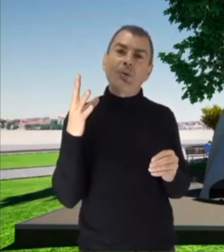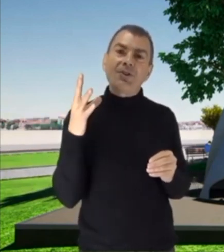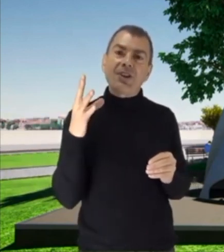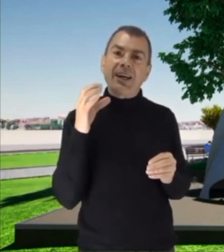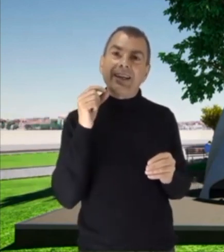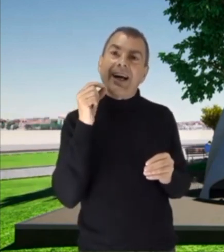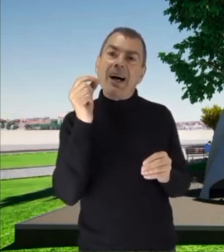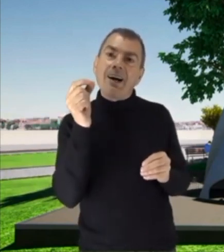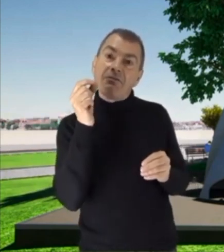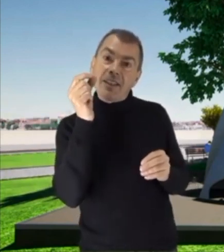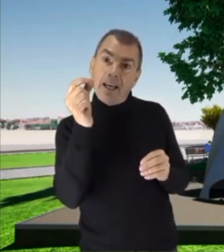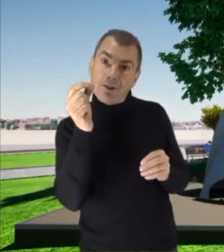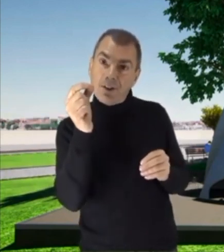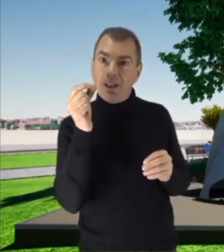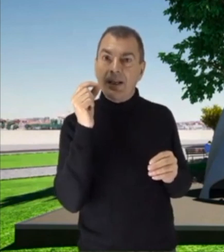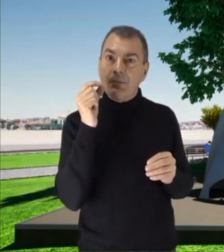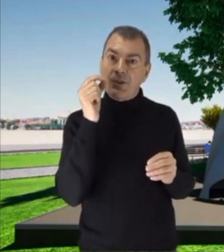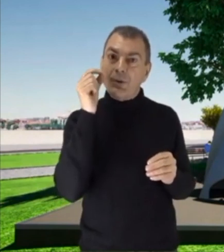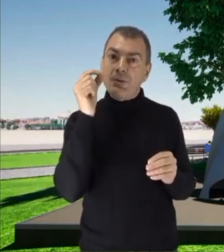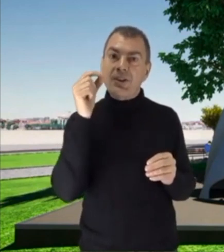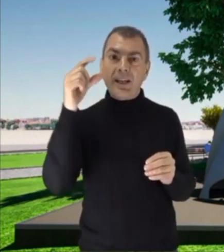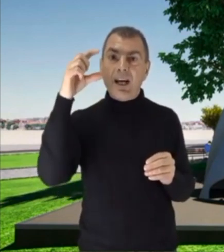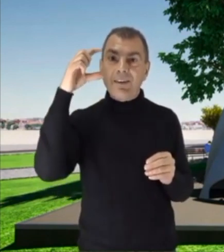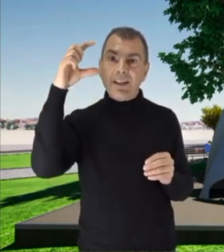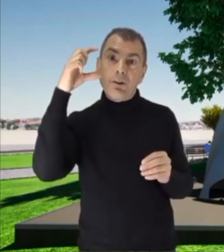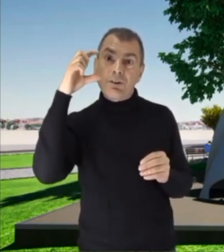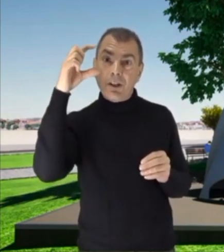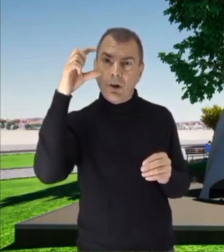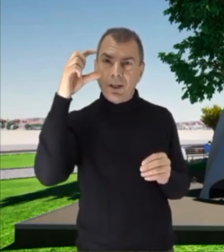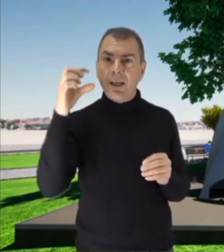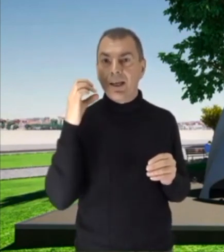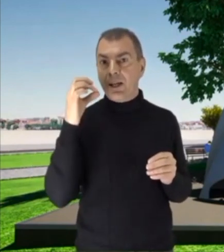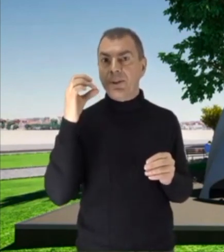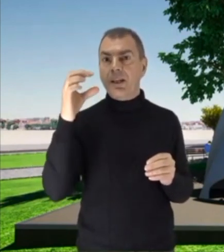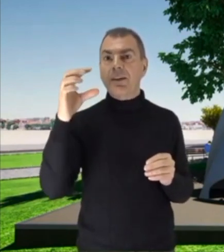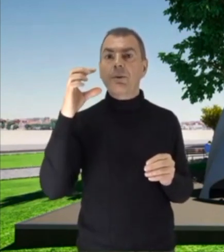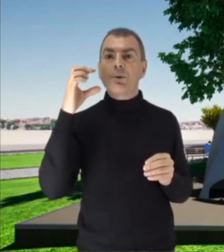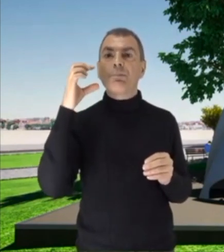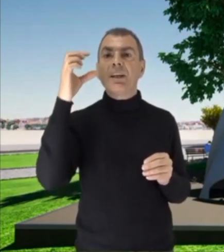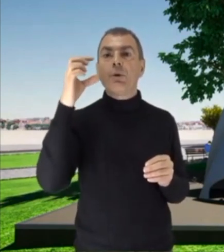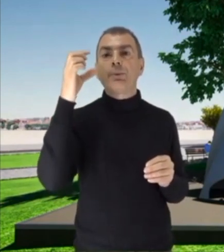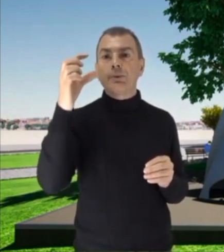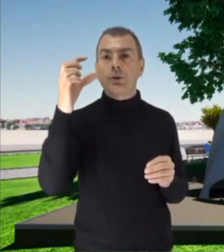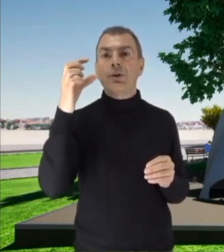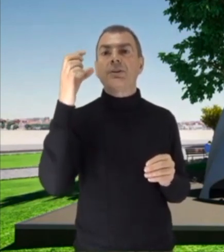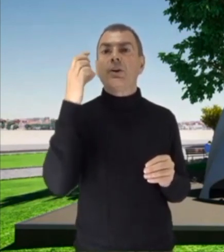incominciare a vederci, possiamo incominciare a vedere i nostri occhi e quindi ad avere questo primo punto di